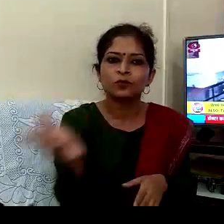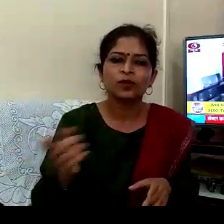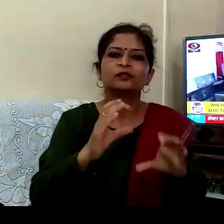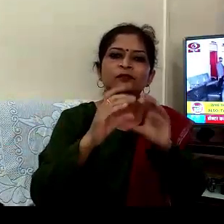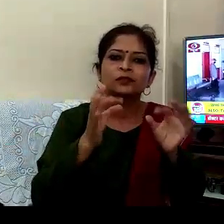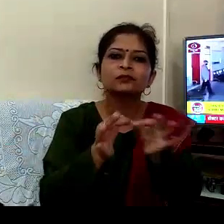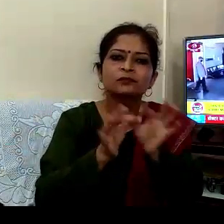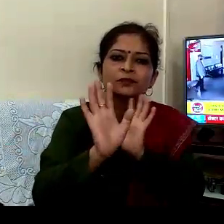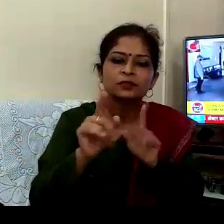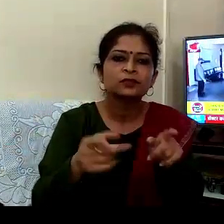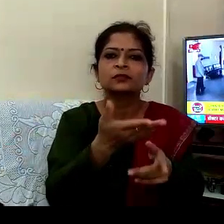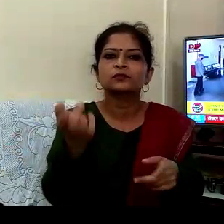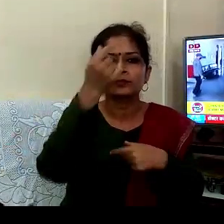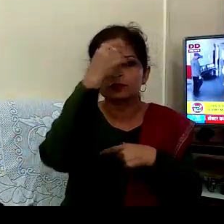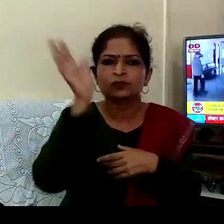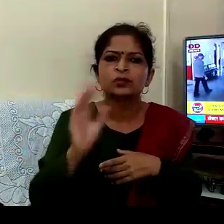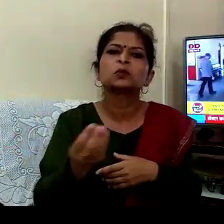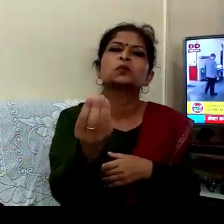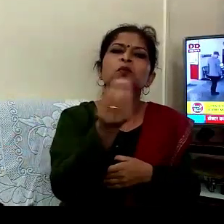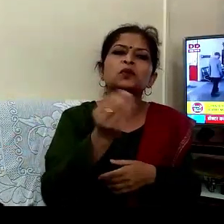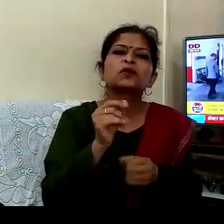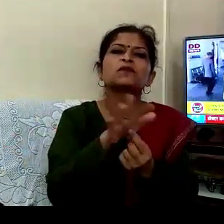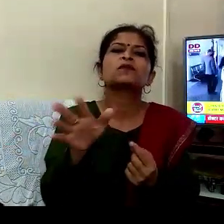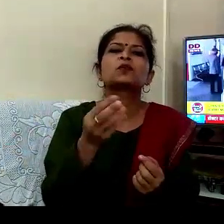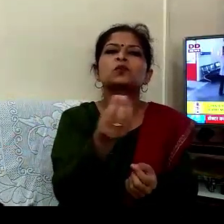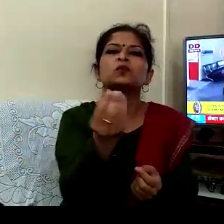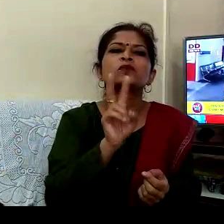دکت کس دن ٹھیک ہوگی آپ کا کیس بہت مائلڈ والا ہے